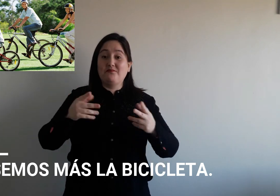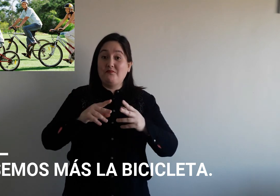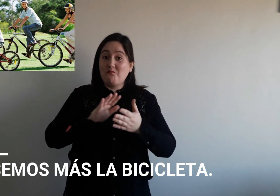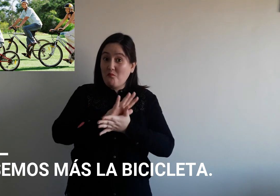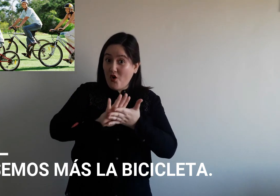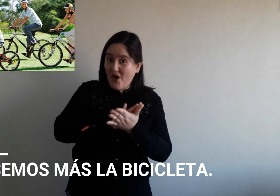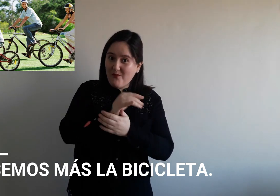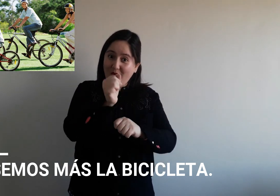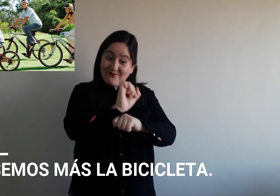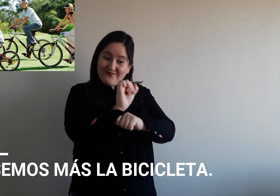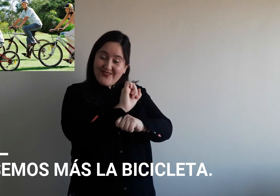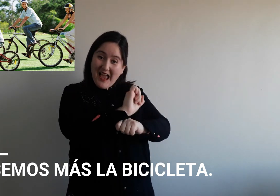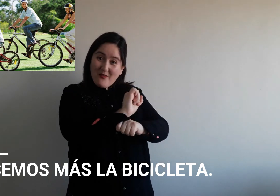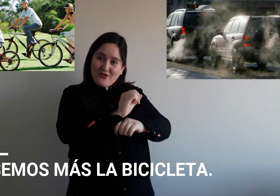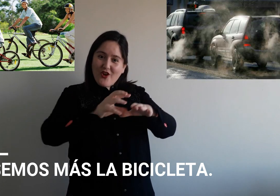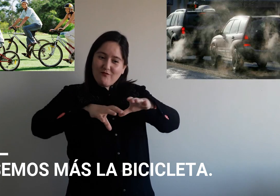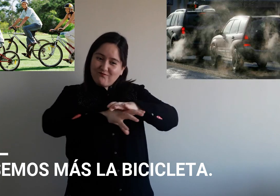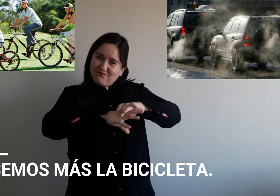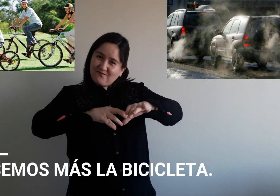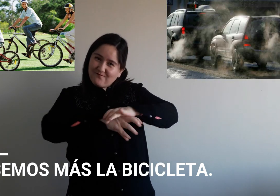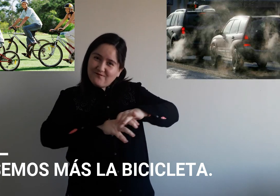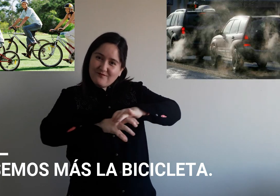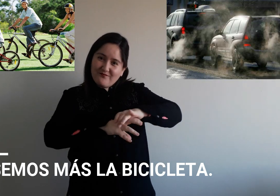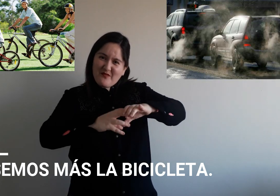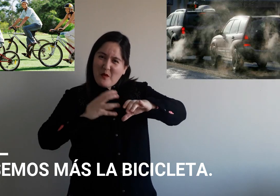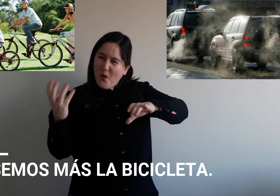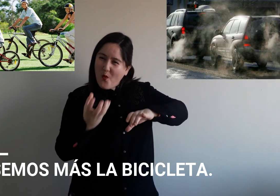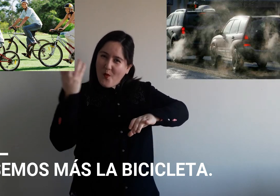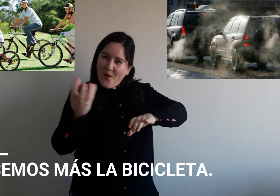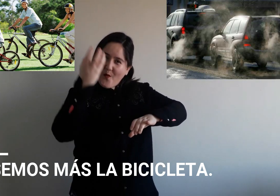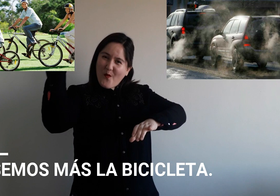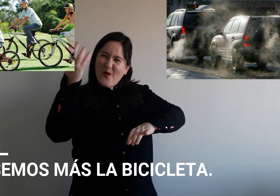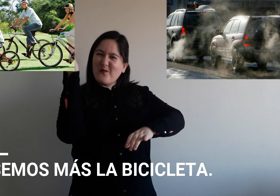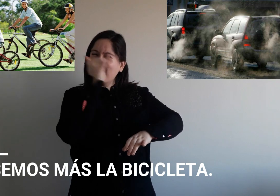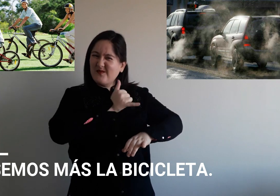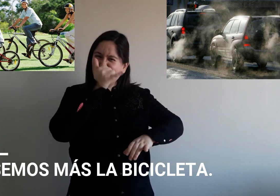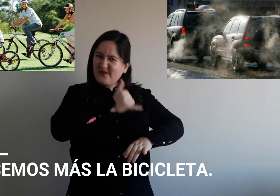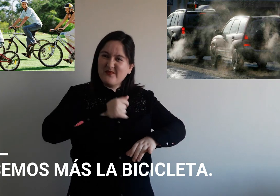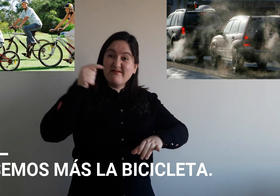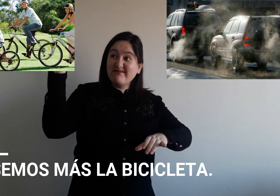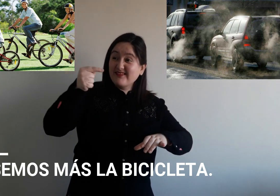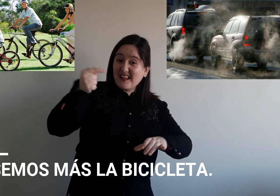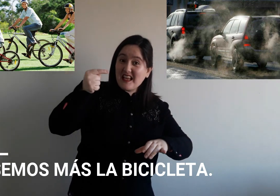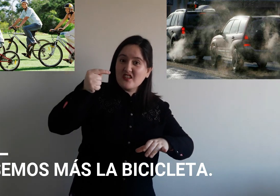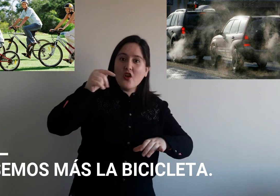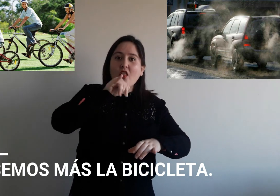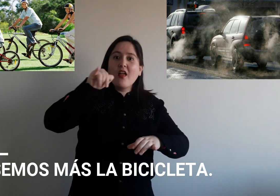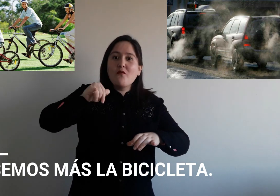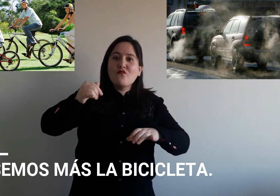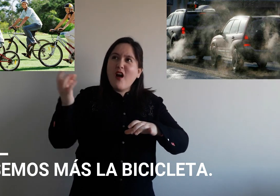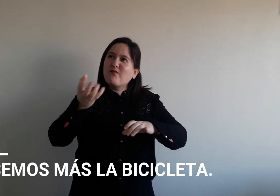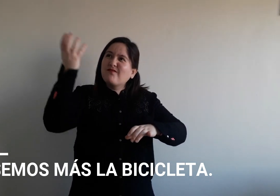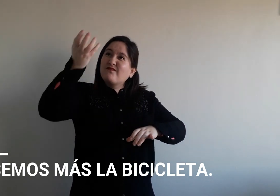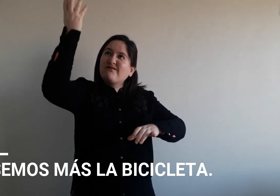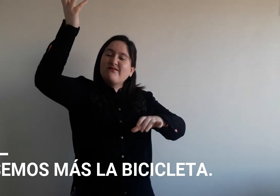Porque, por ejemplo, los autos tienen mucho smog que van contaminando nuestro medio ambiente.